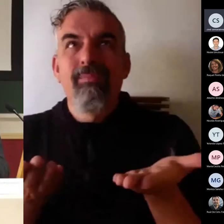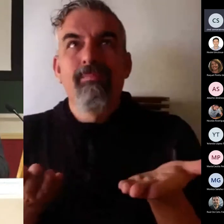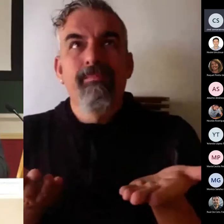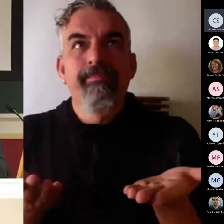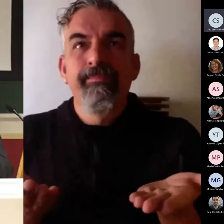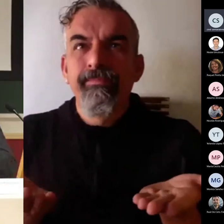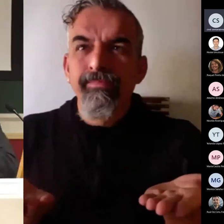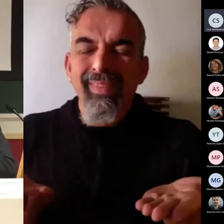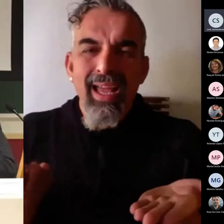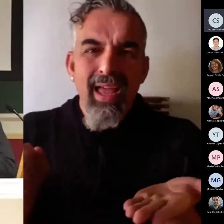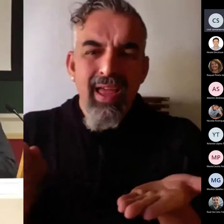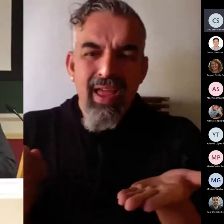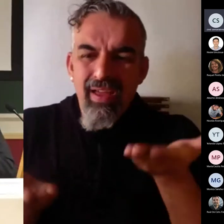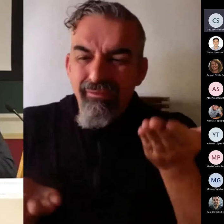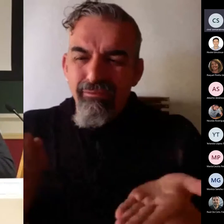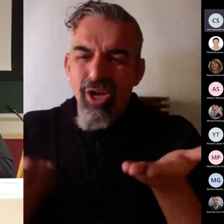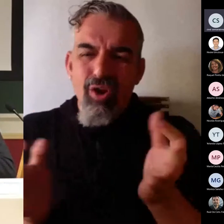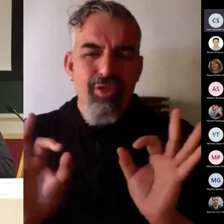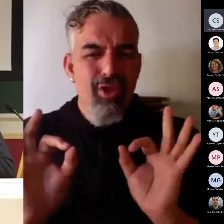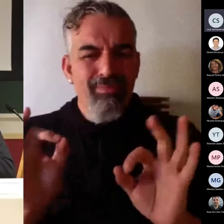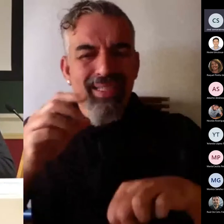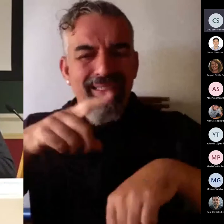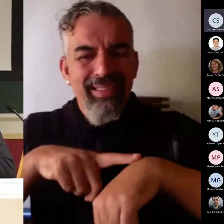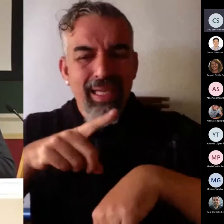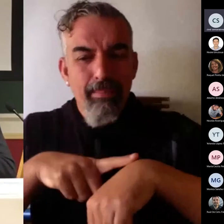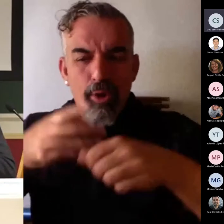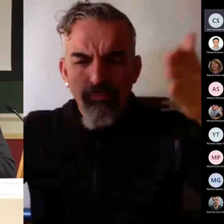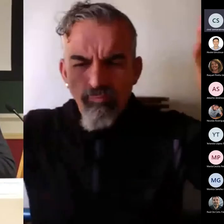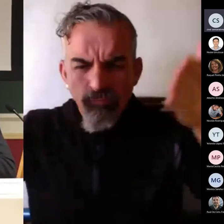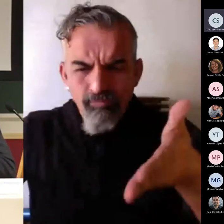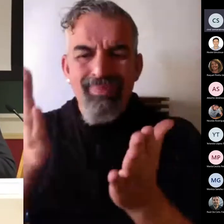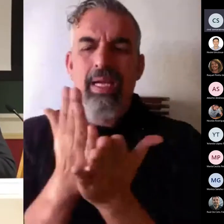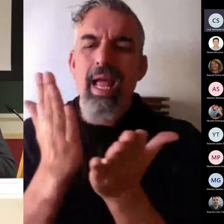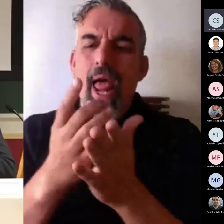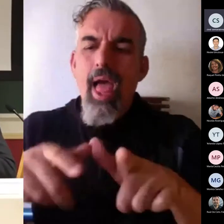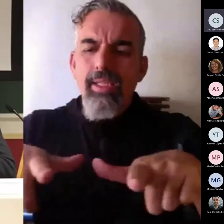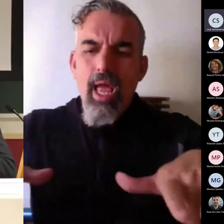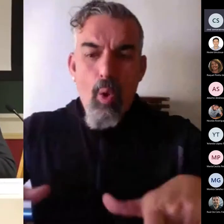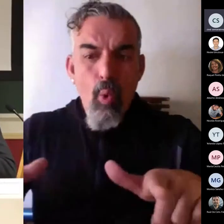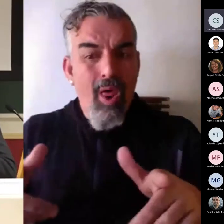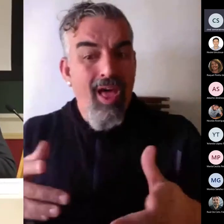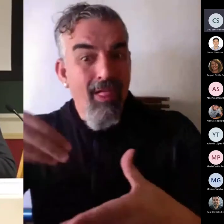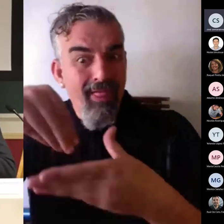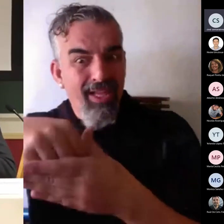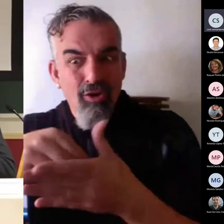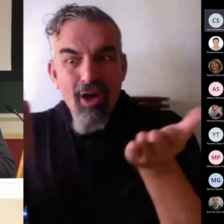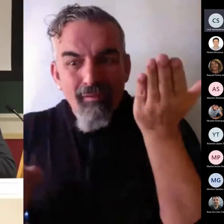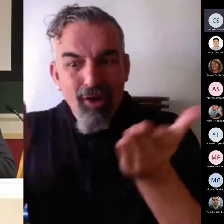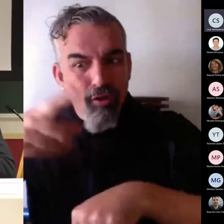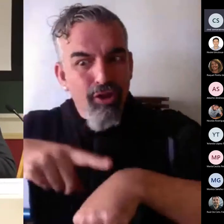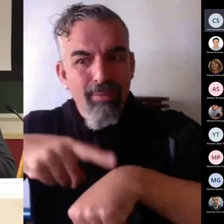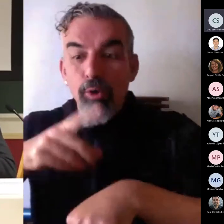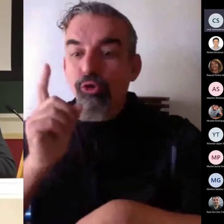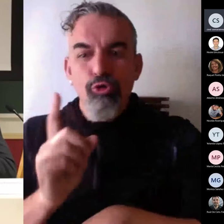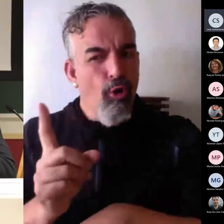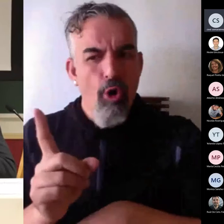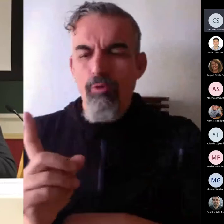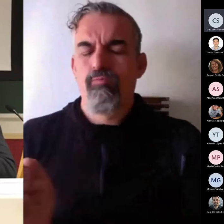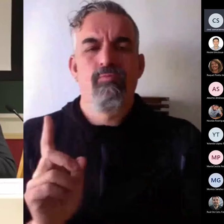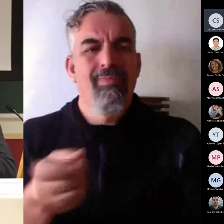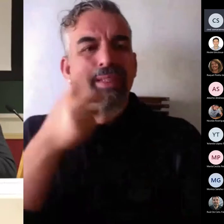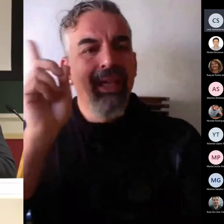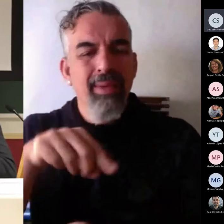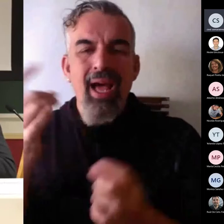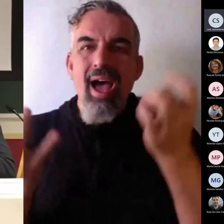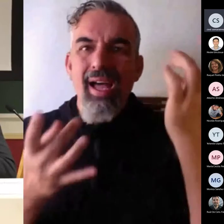los tiempos de dedicación dentro del aula, sino también la evaluación de todas las